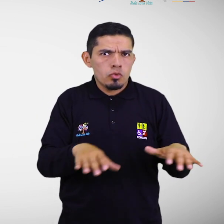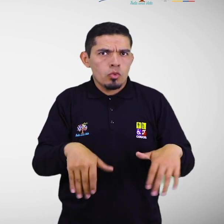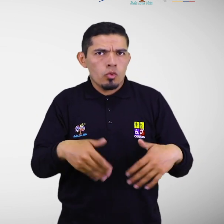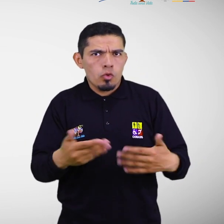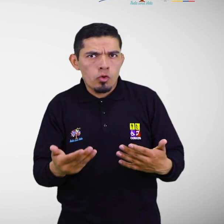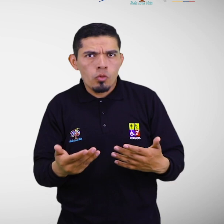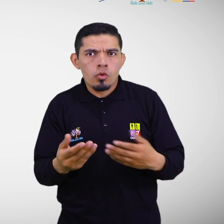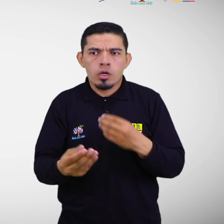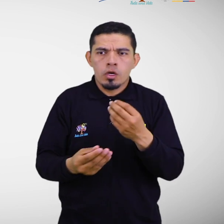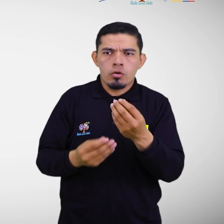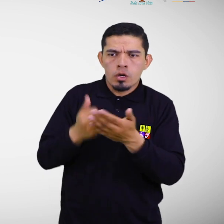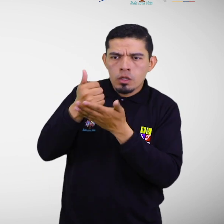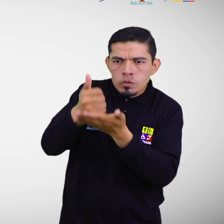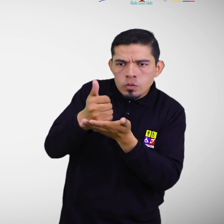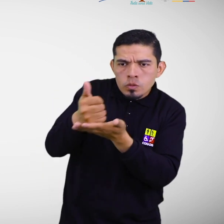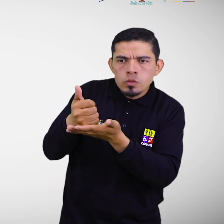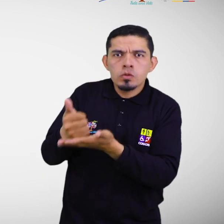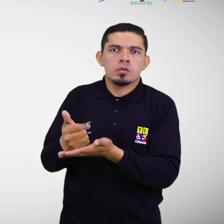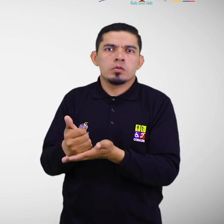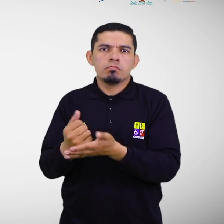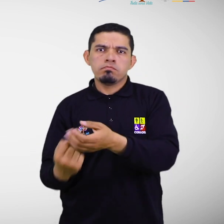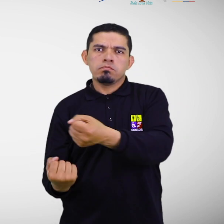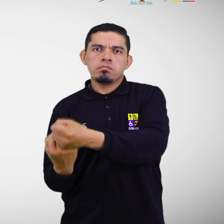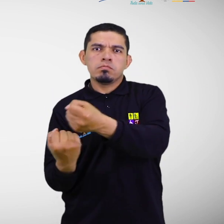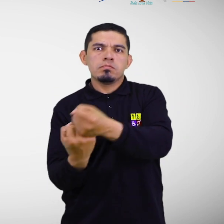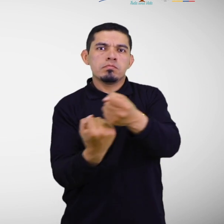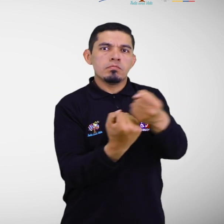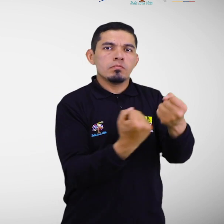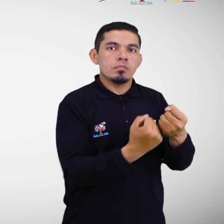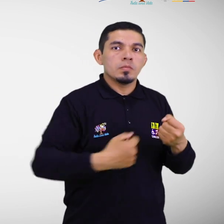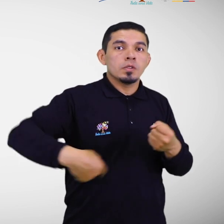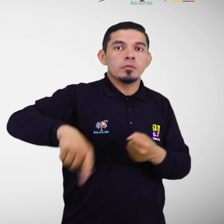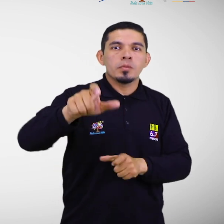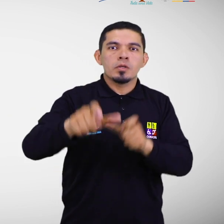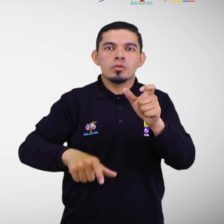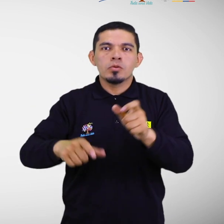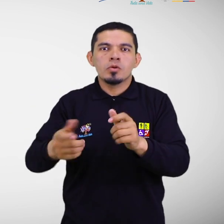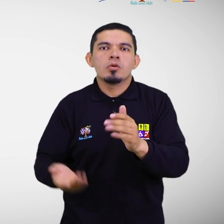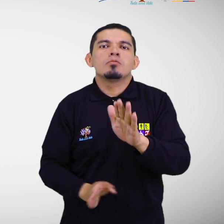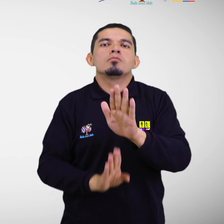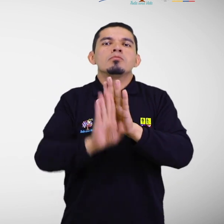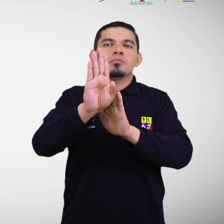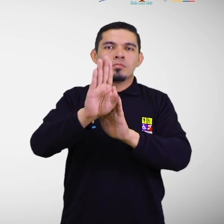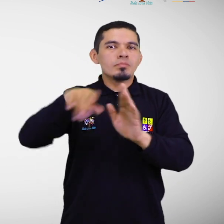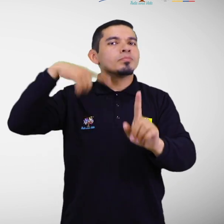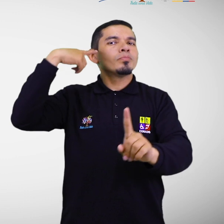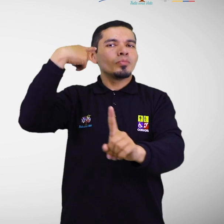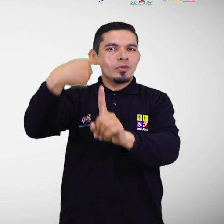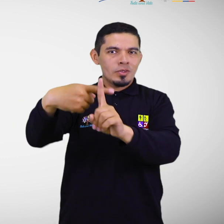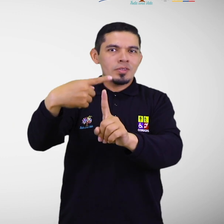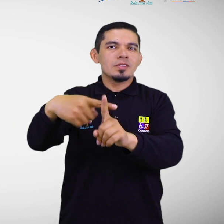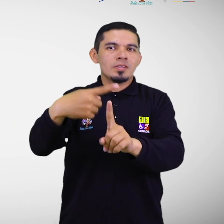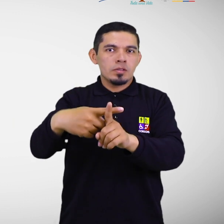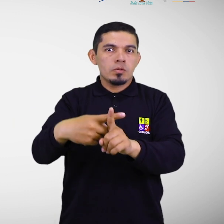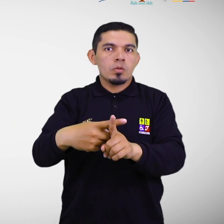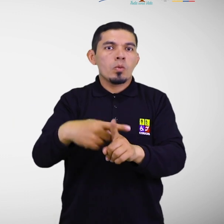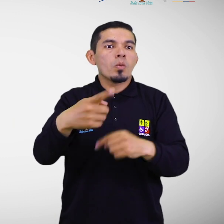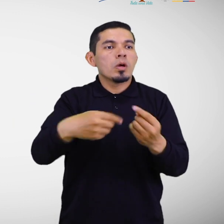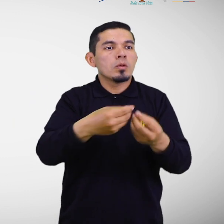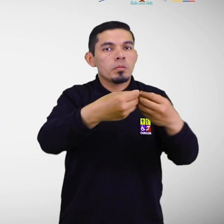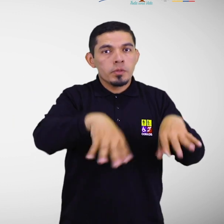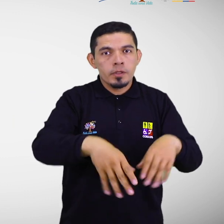residual, contribuyendo con ello al fortalecimiento de la resiliencia y a la reducción de las pérdidas por desastres,